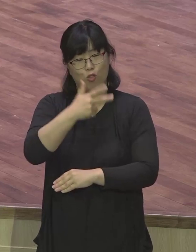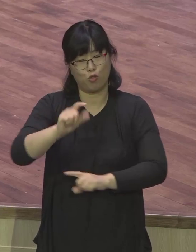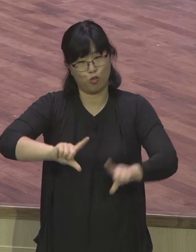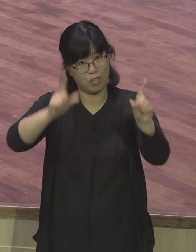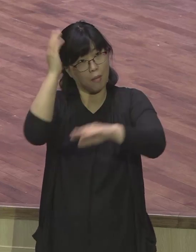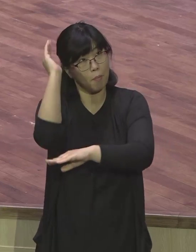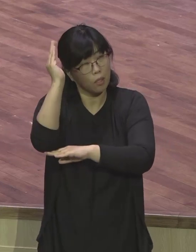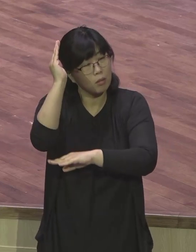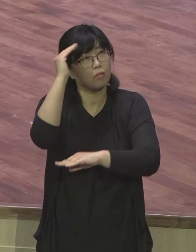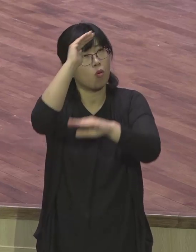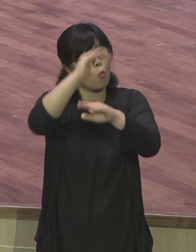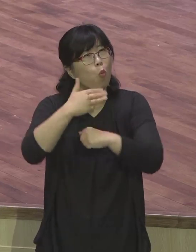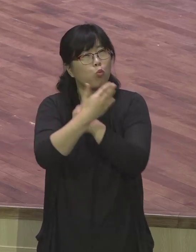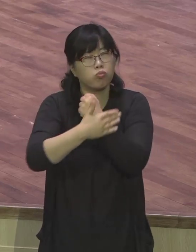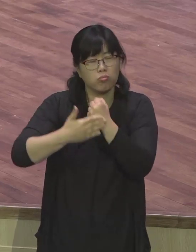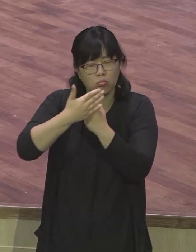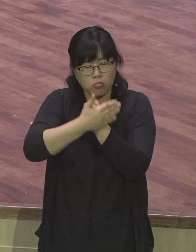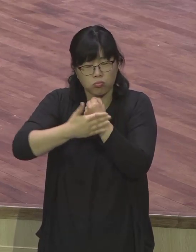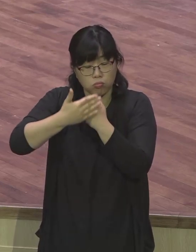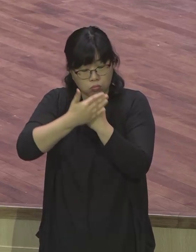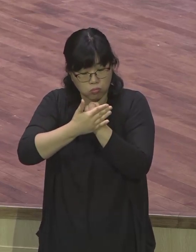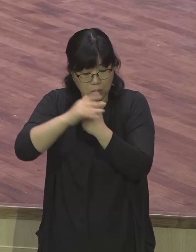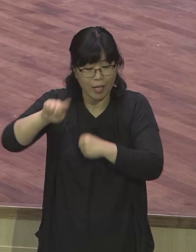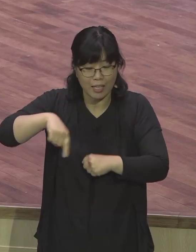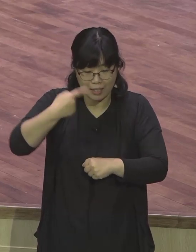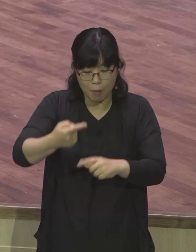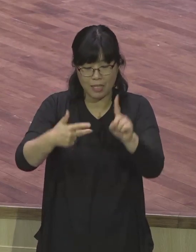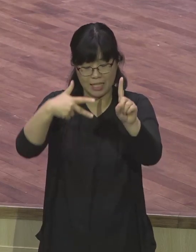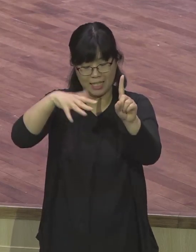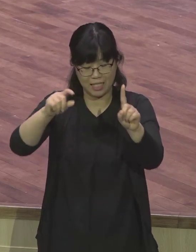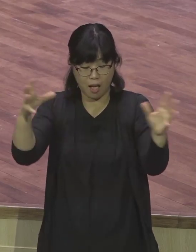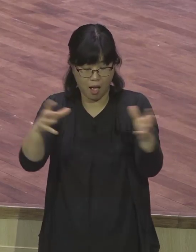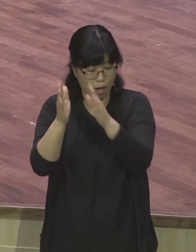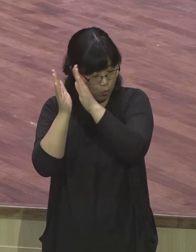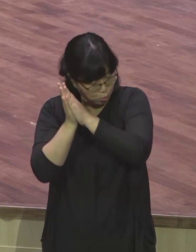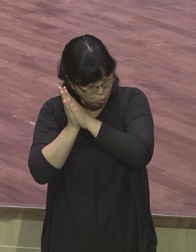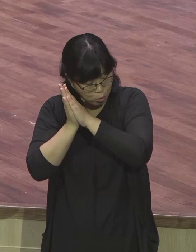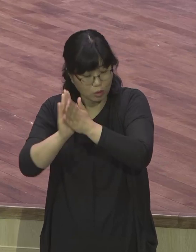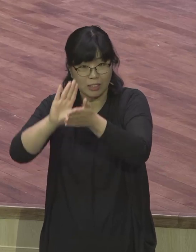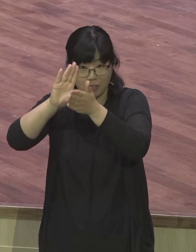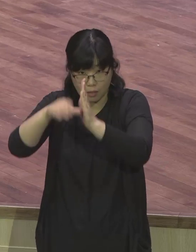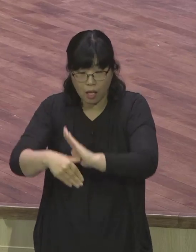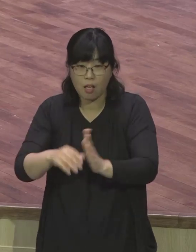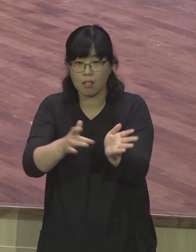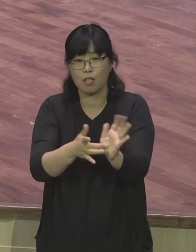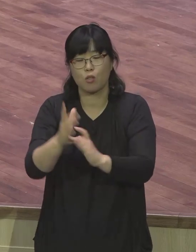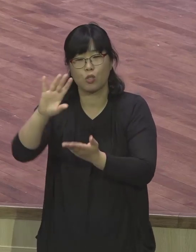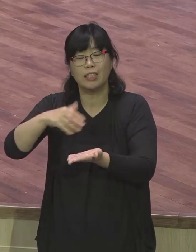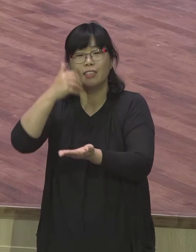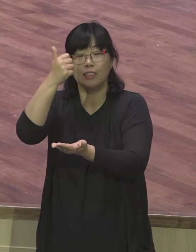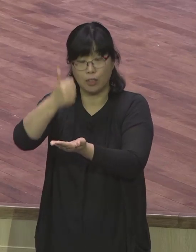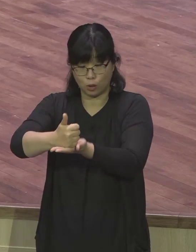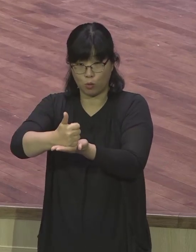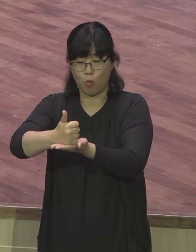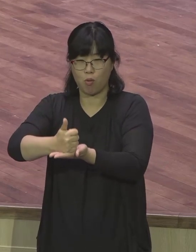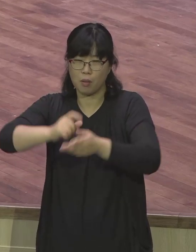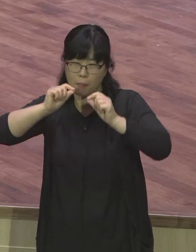1차 합숙을 통해서 정말로 예수가 그리스라는 그 그리스도 되심을 깨닫는 데는